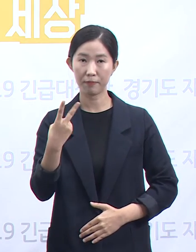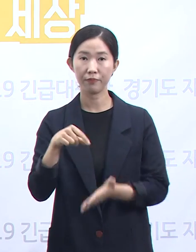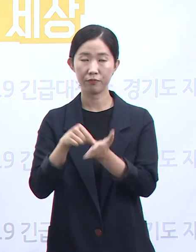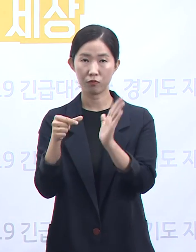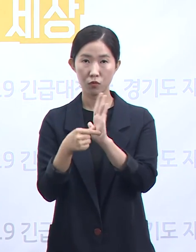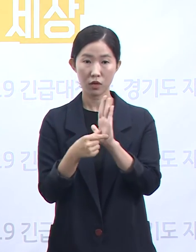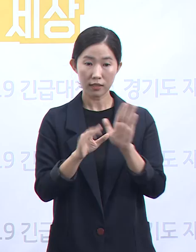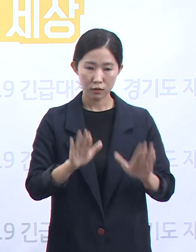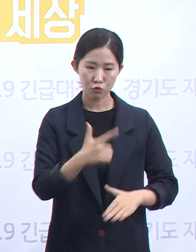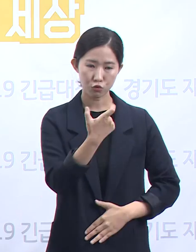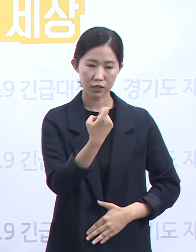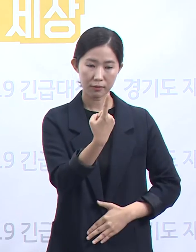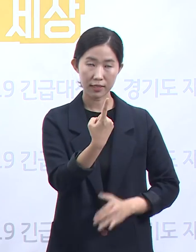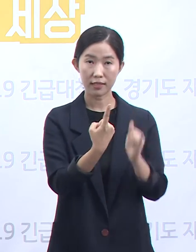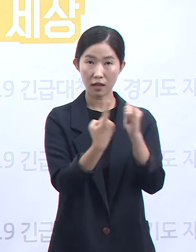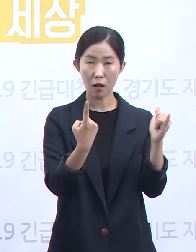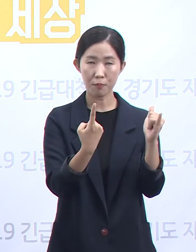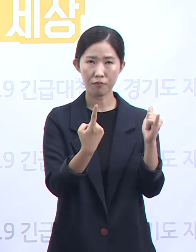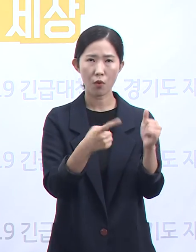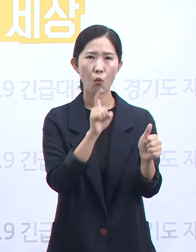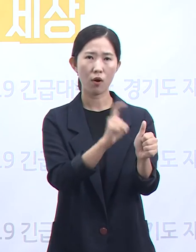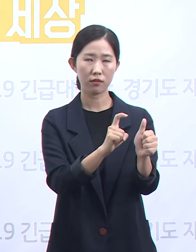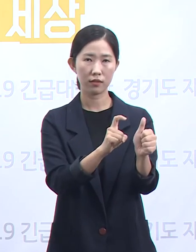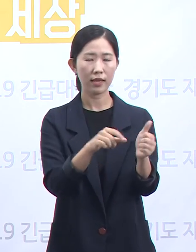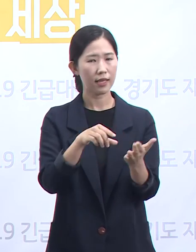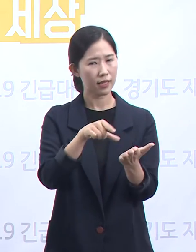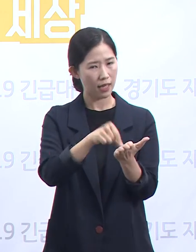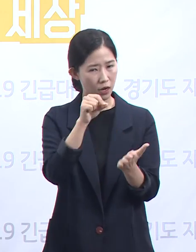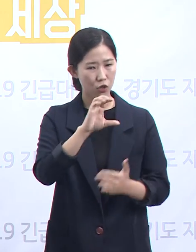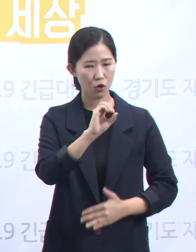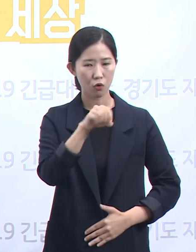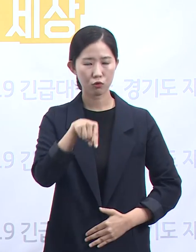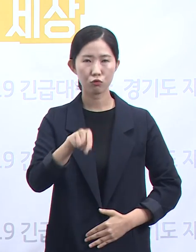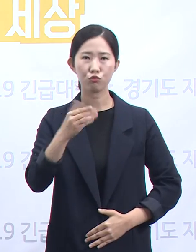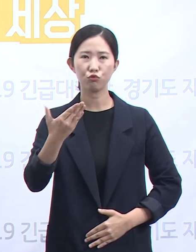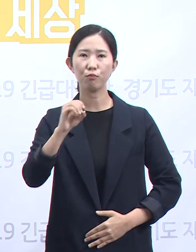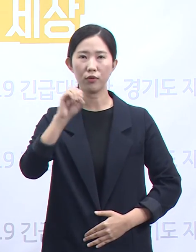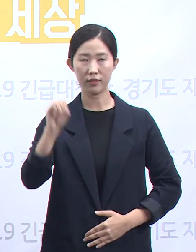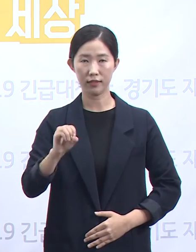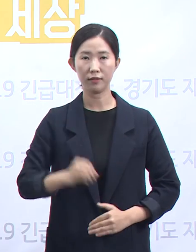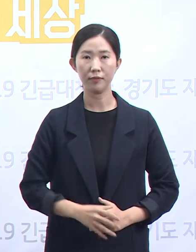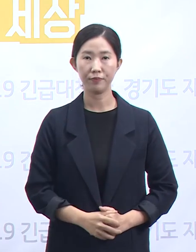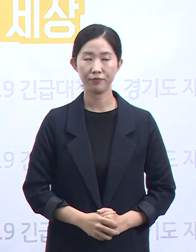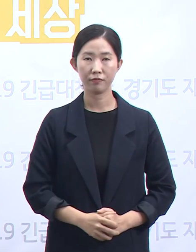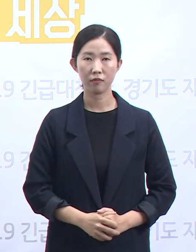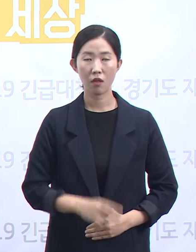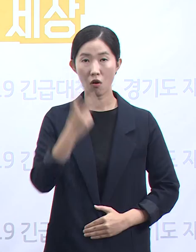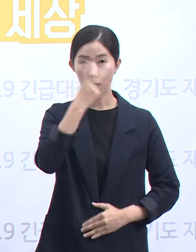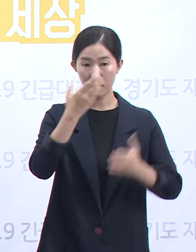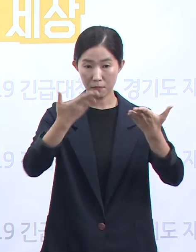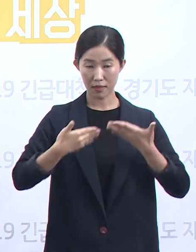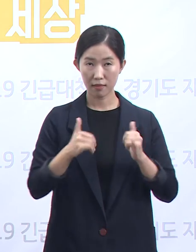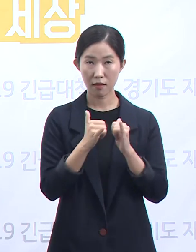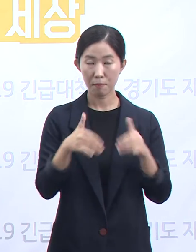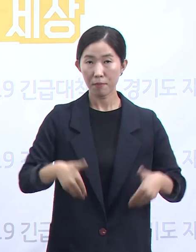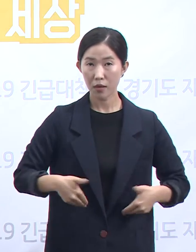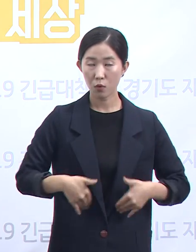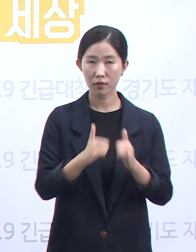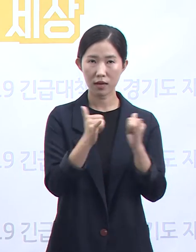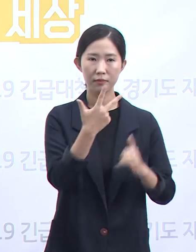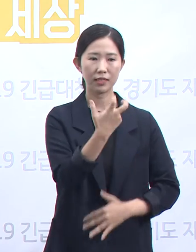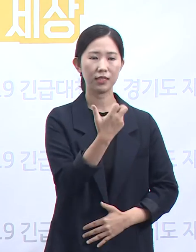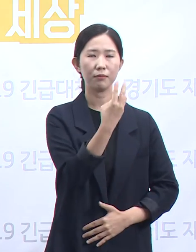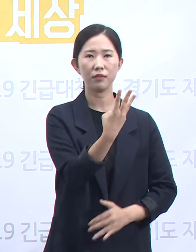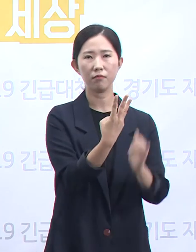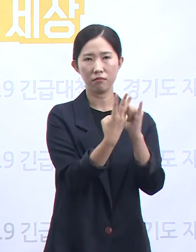약 0.9%의 양성률을 보입니다. 검사 예정자는 73명, 검사 거부,